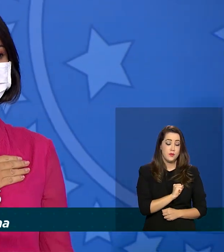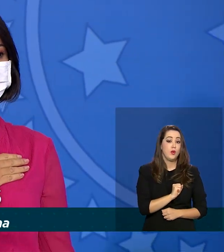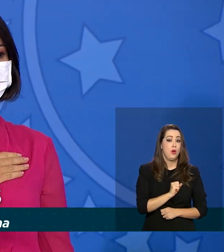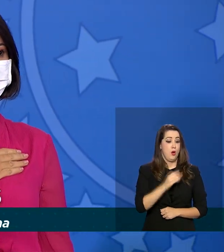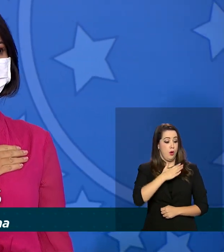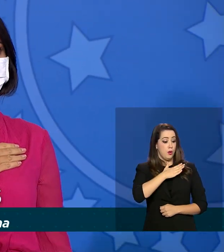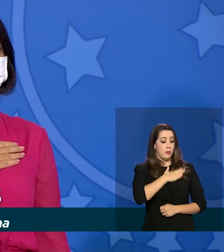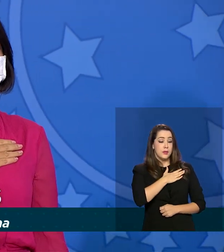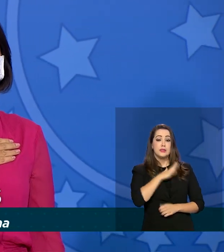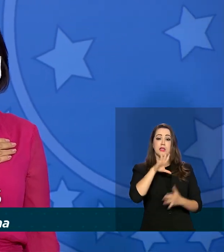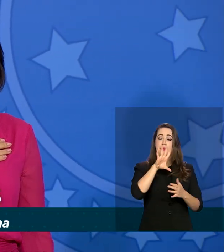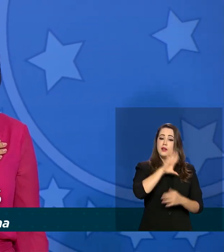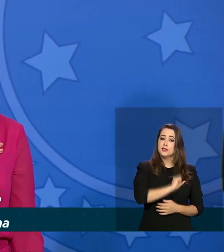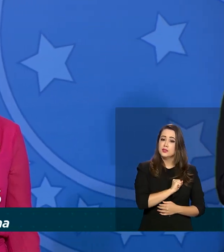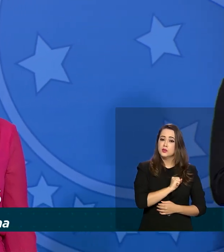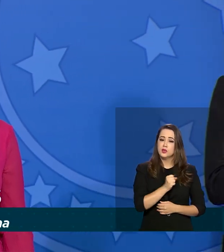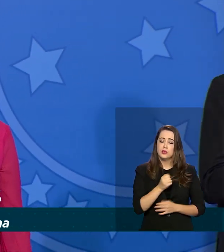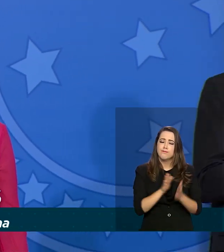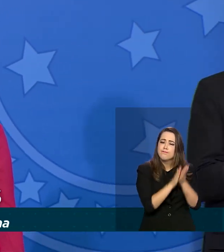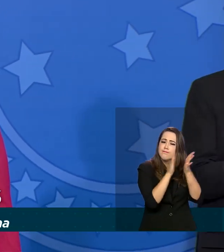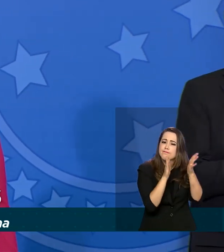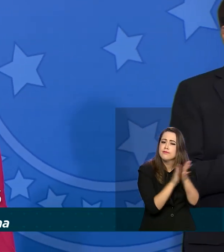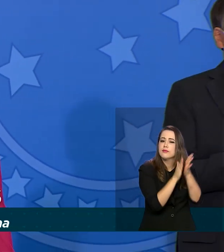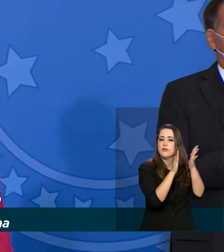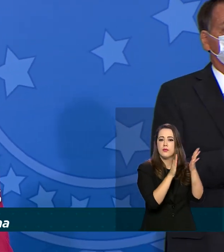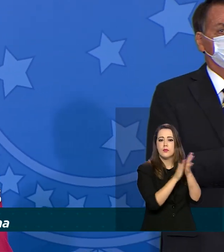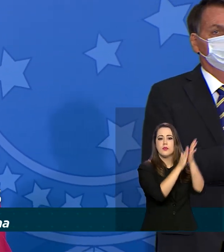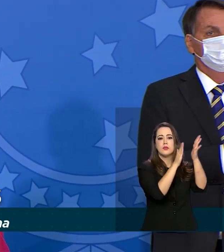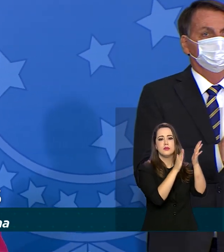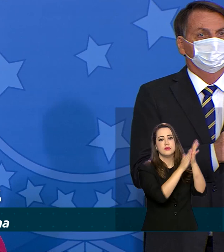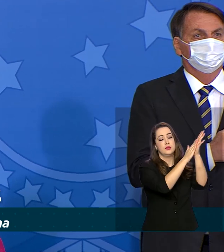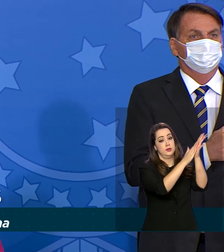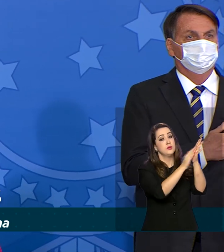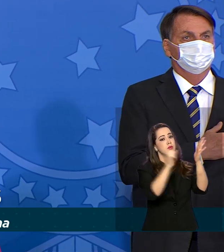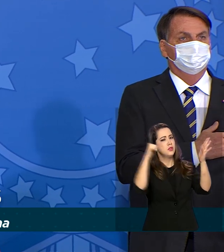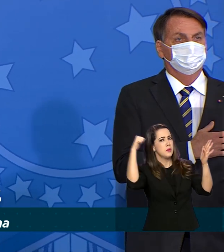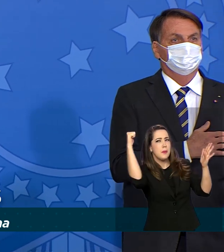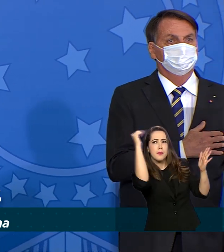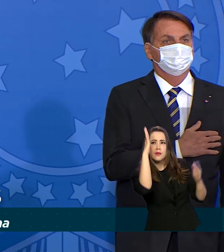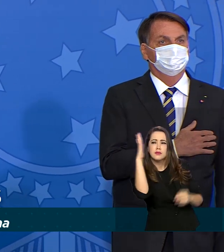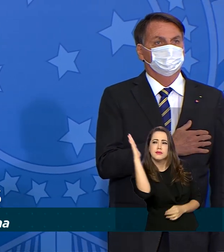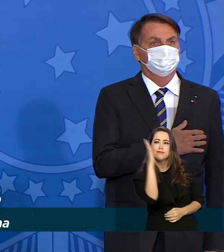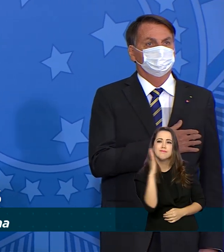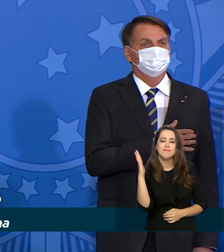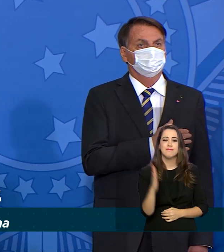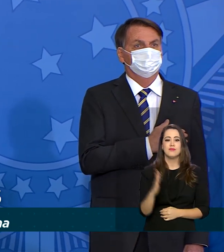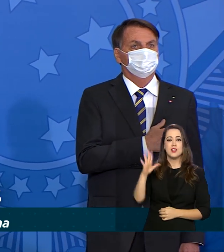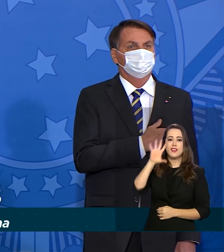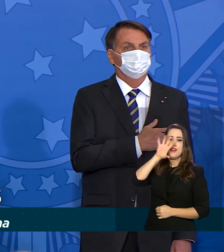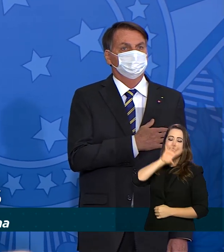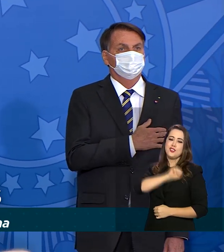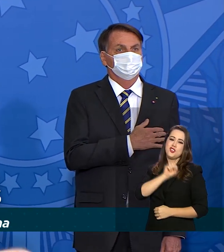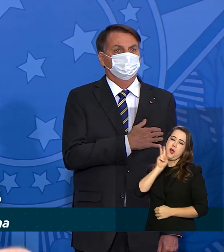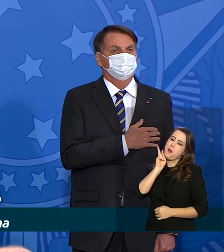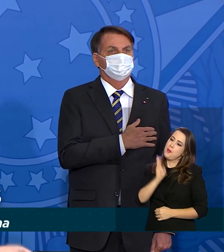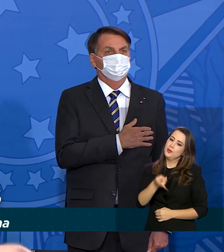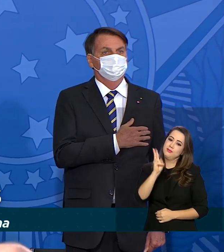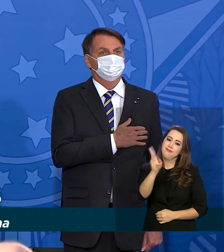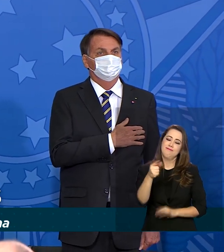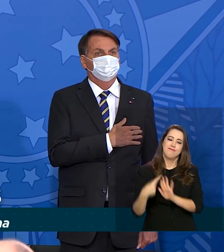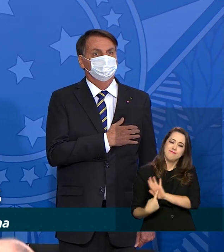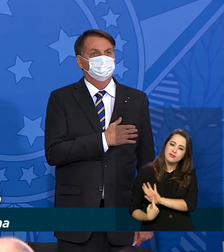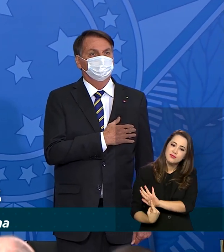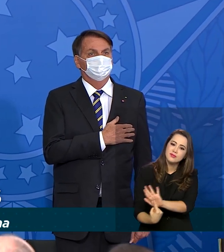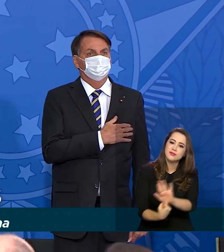A pátria amada, a pátria amada, pátria amada, Brasil, de amor eterno, seja